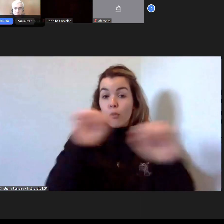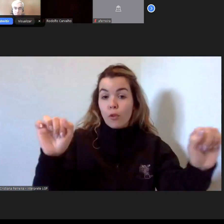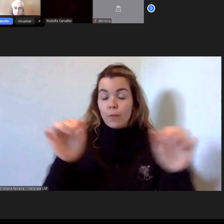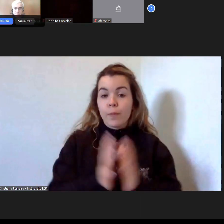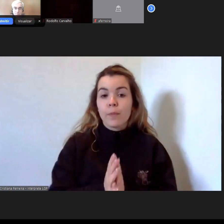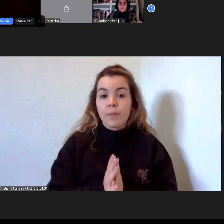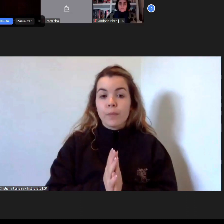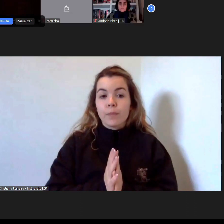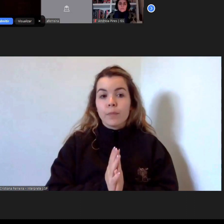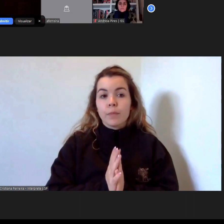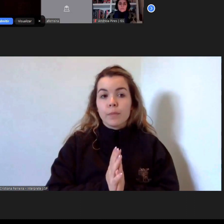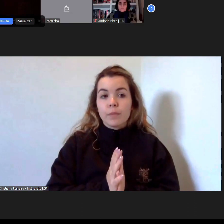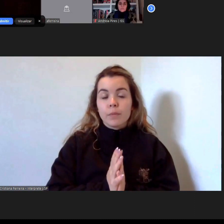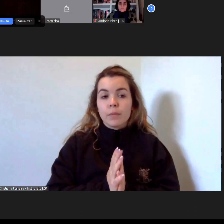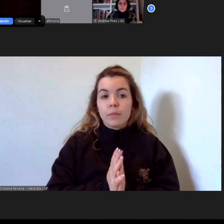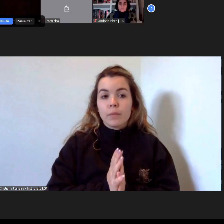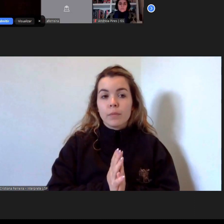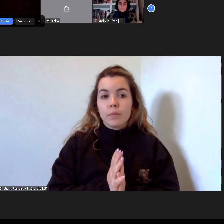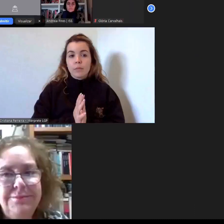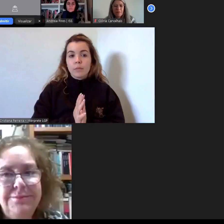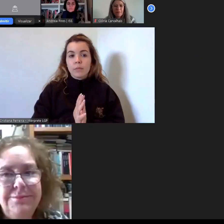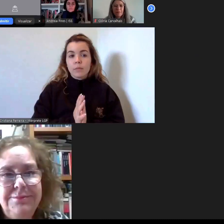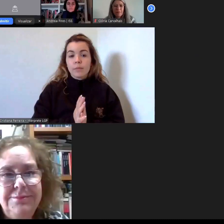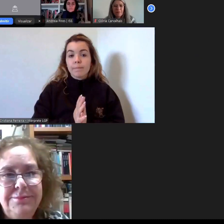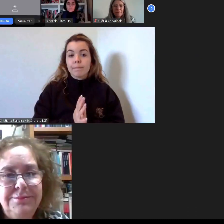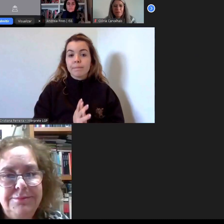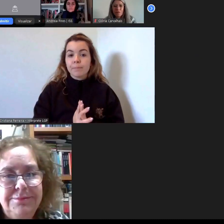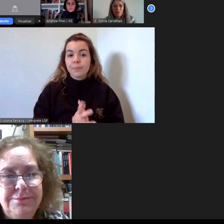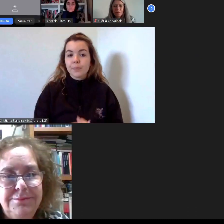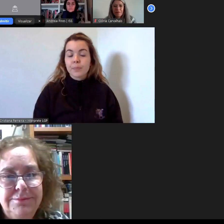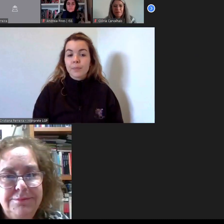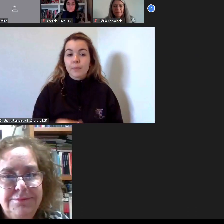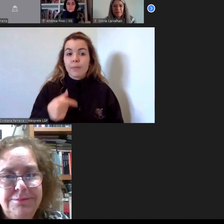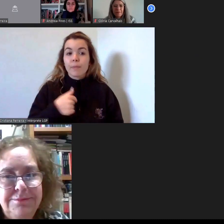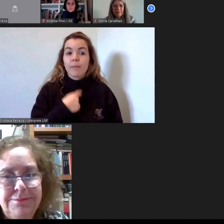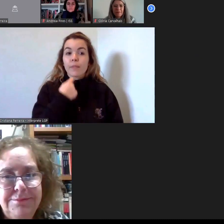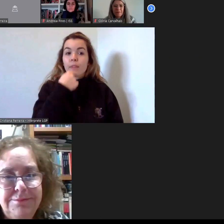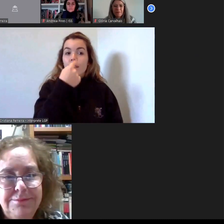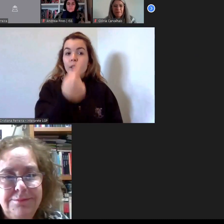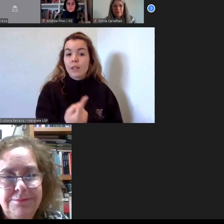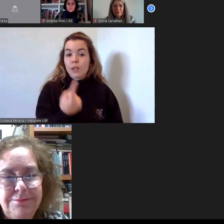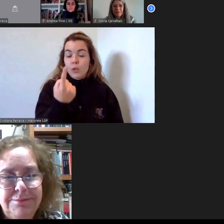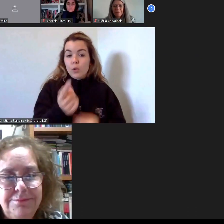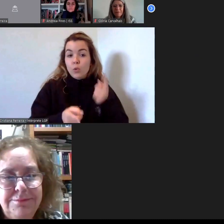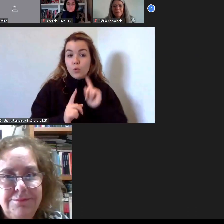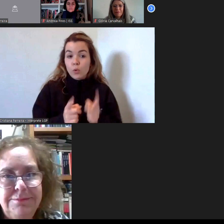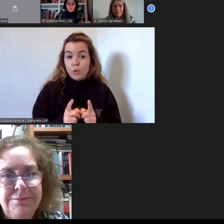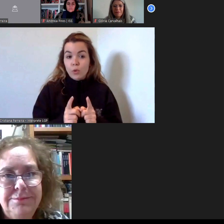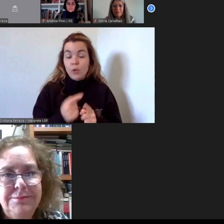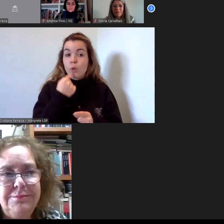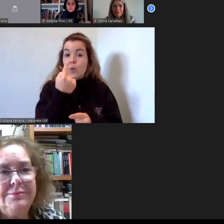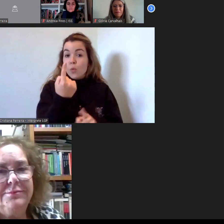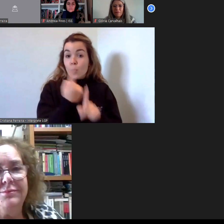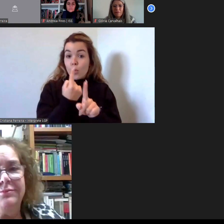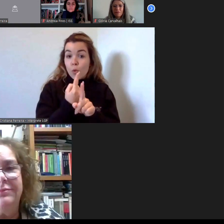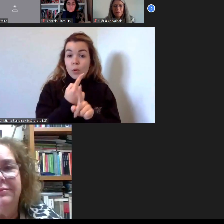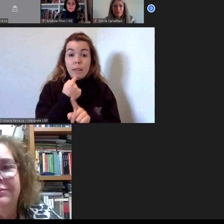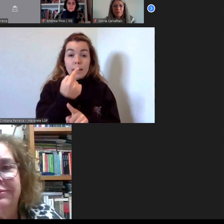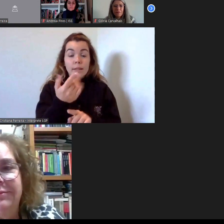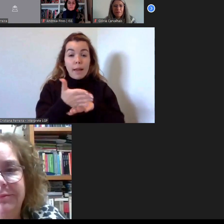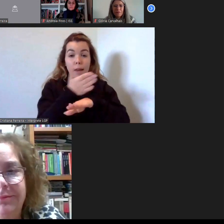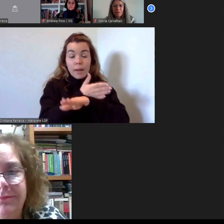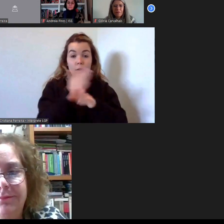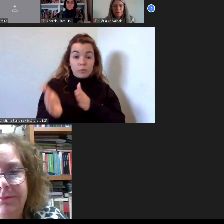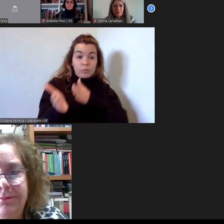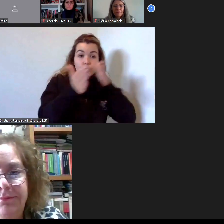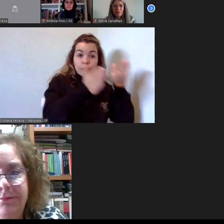muito eu diria que se alentava daquilo que eu que dizia por um lado a questão dos